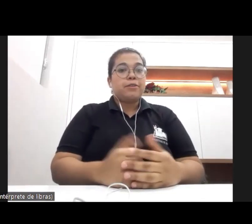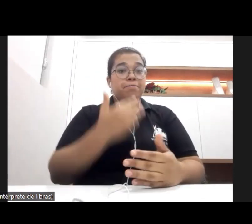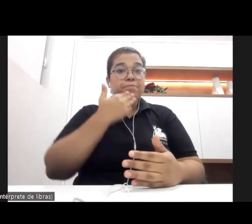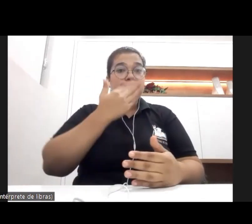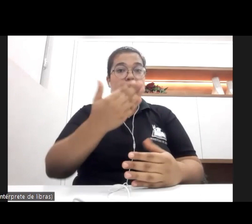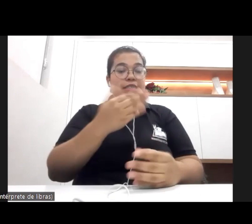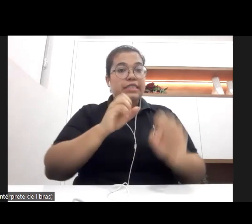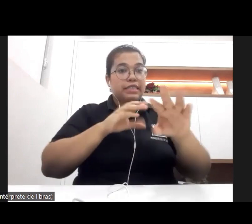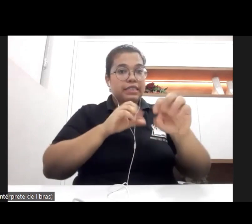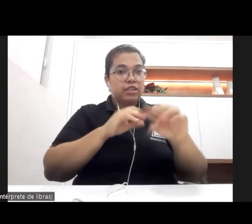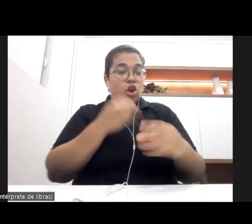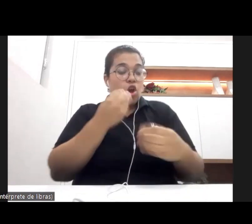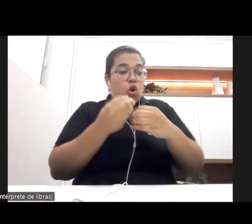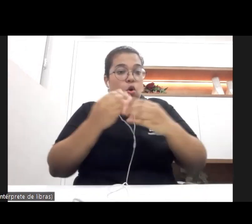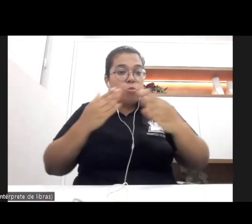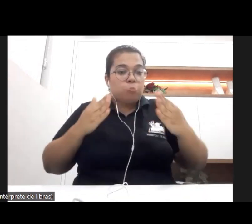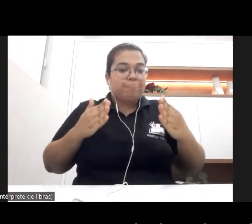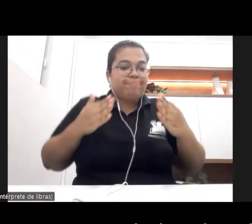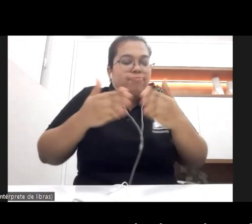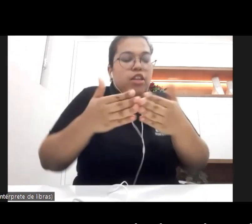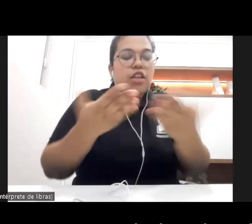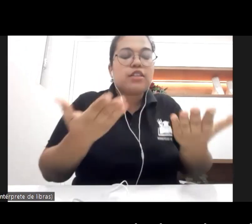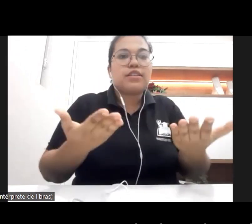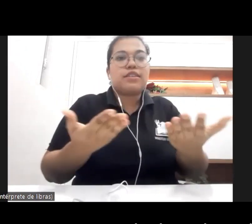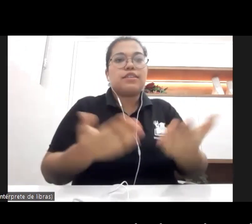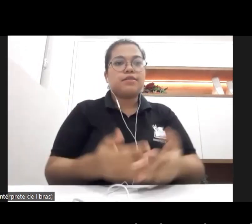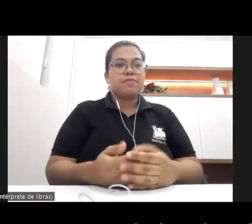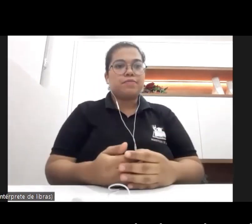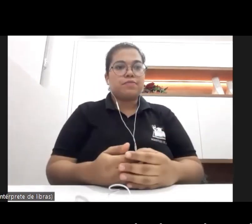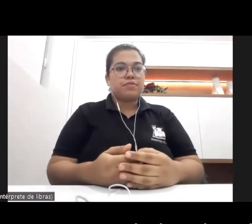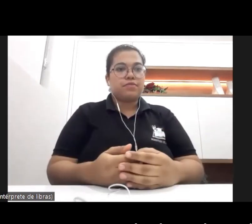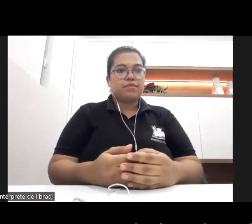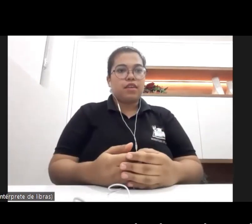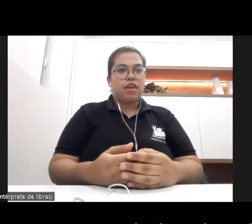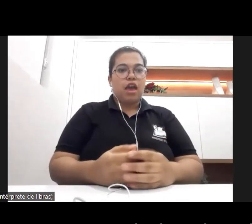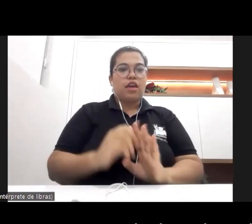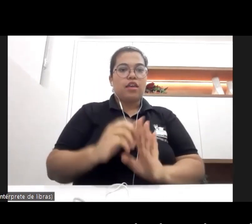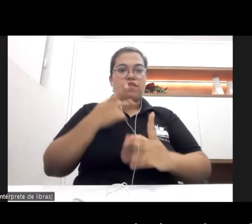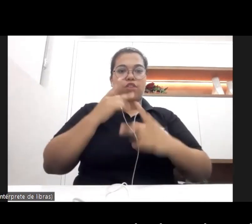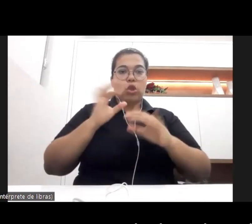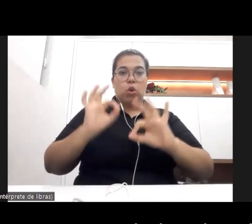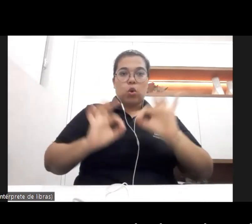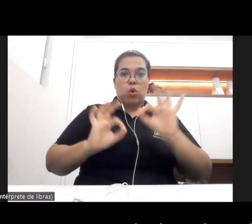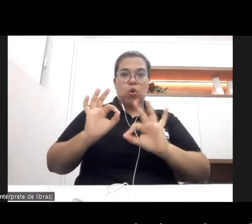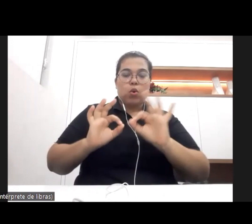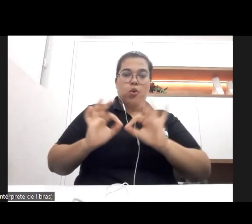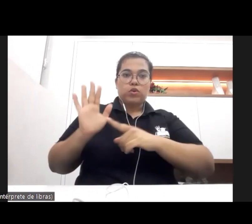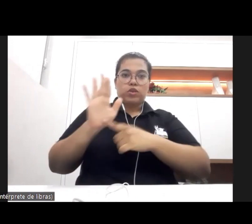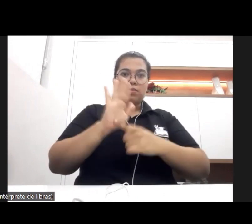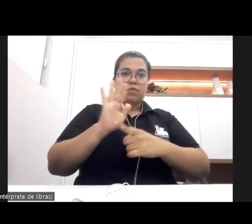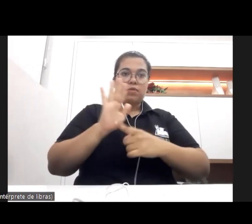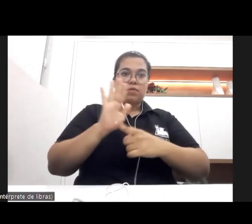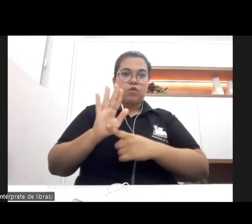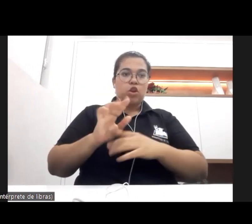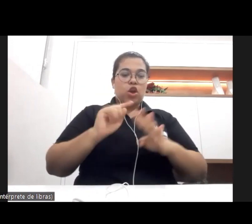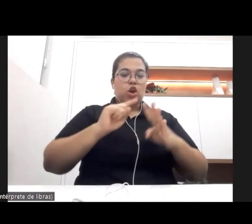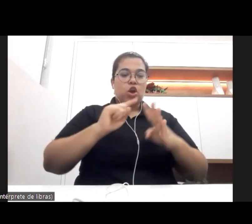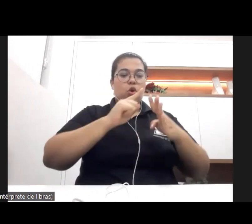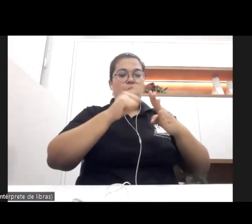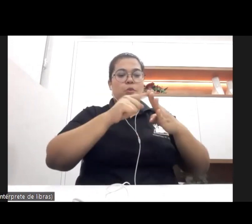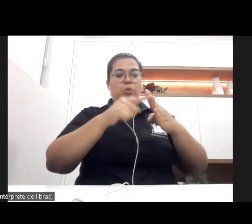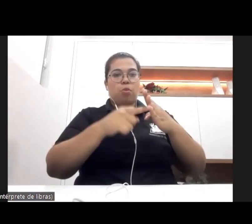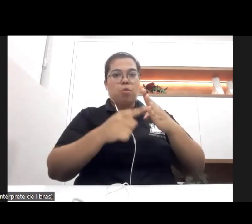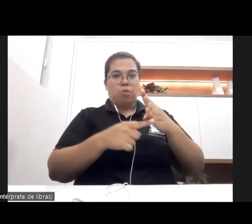como enfrentá-las. Eu organizei aqui a minha exposição em quatro momentos para dar conta dessa